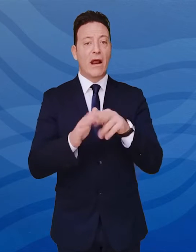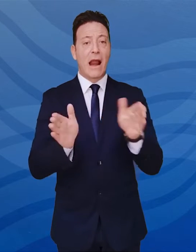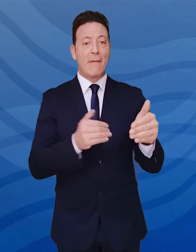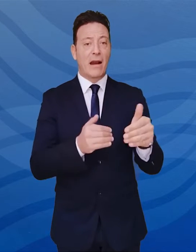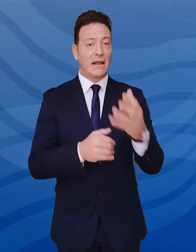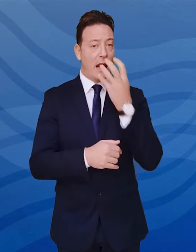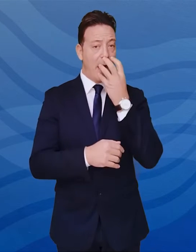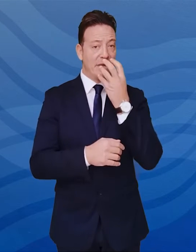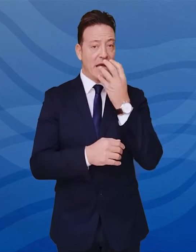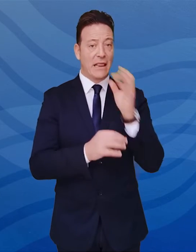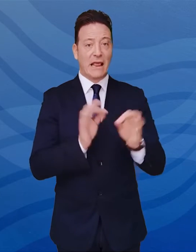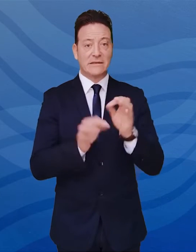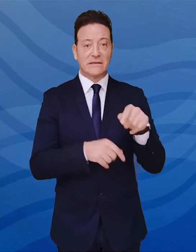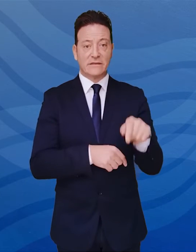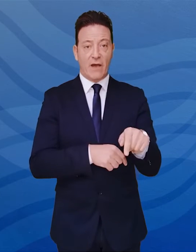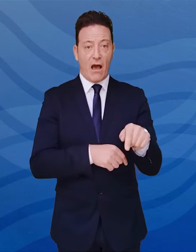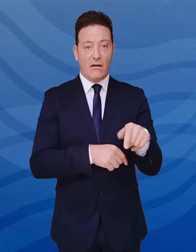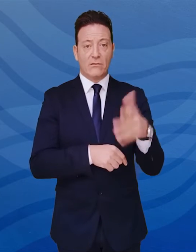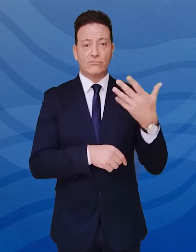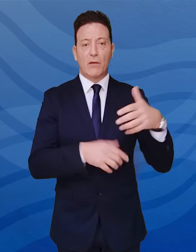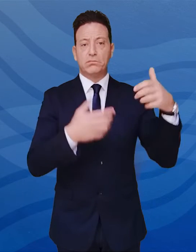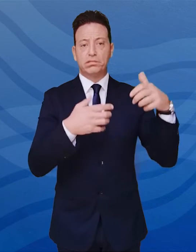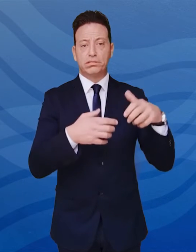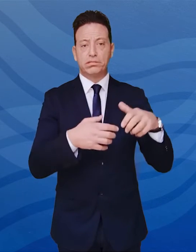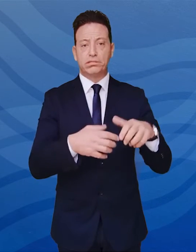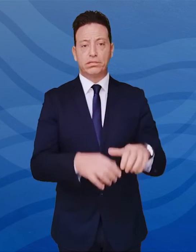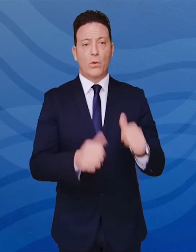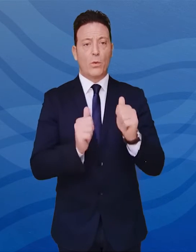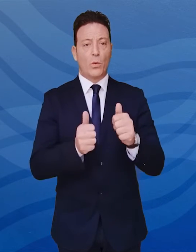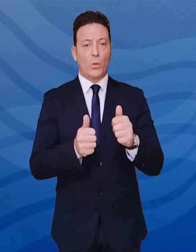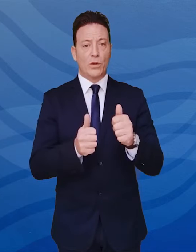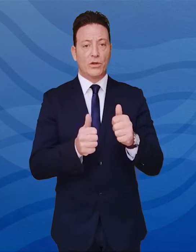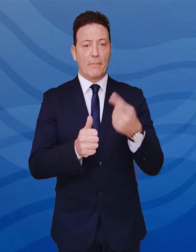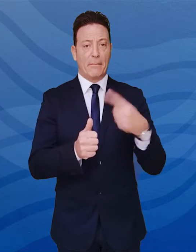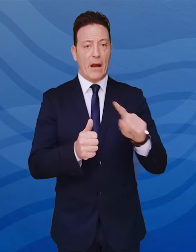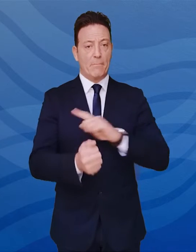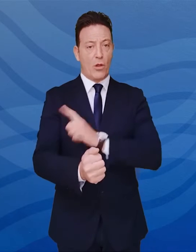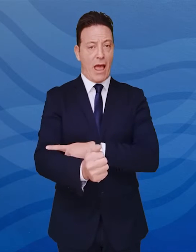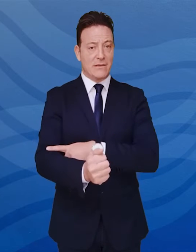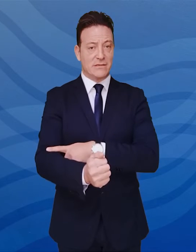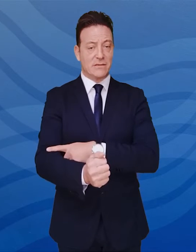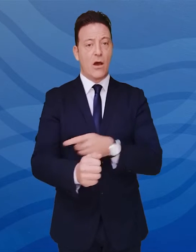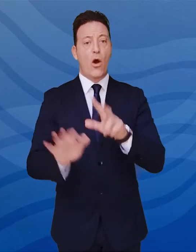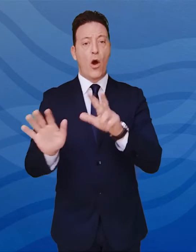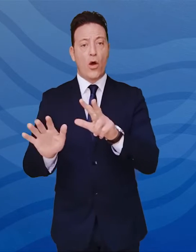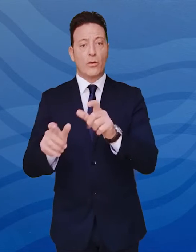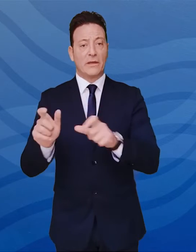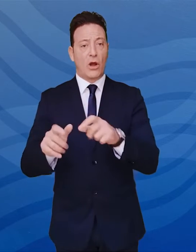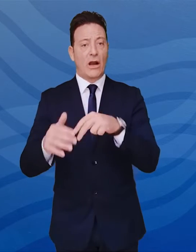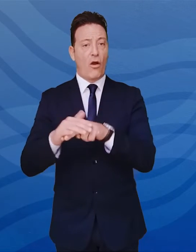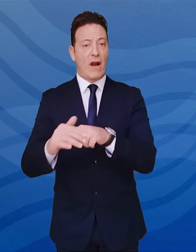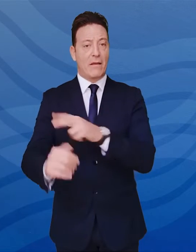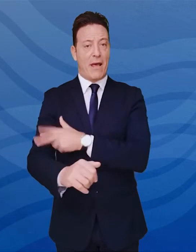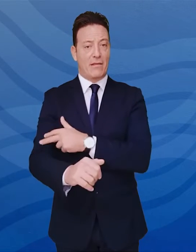di terapia intensiva scende rispettivamente ad 11 pazienti per potenza e 8 a Matera.